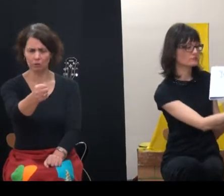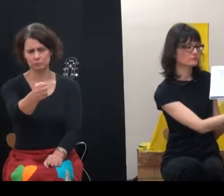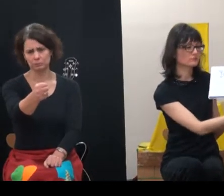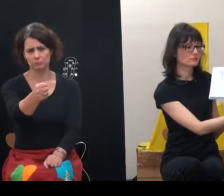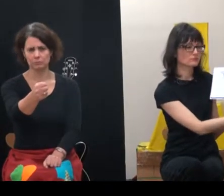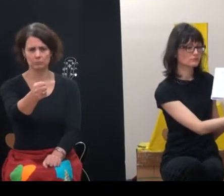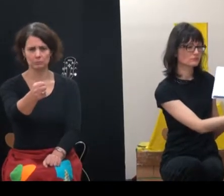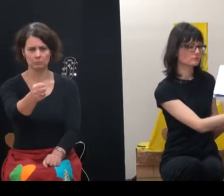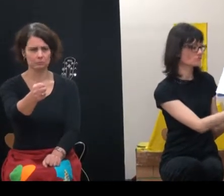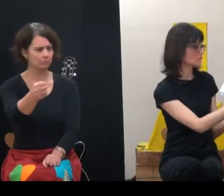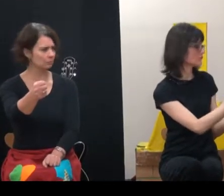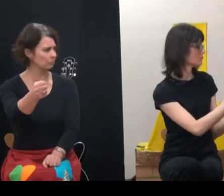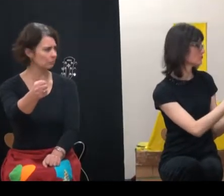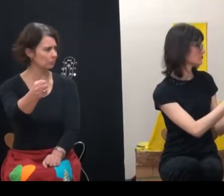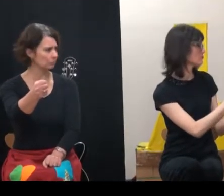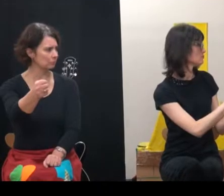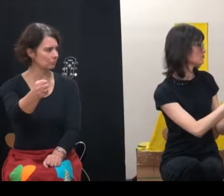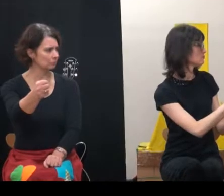dors !